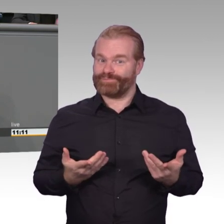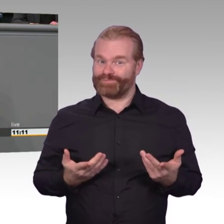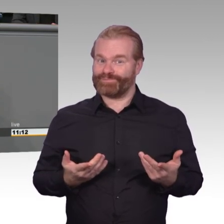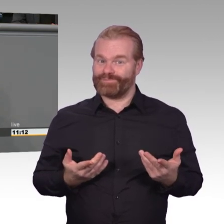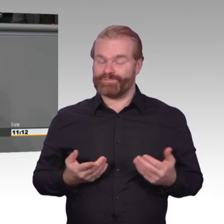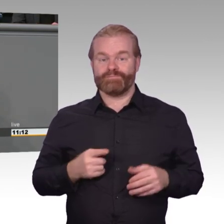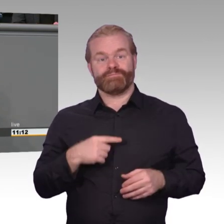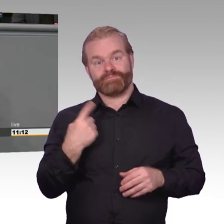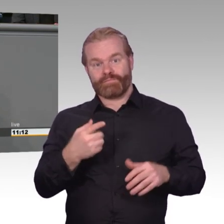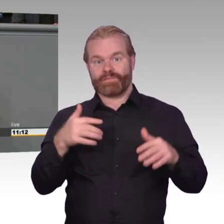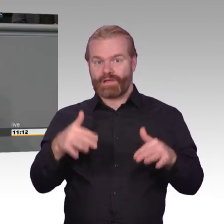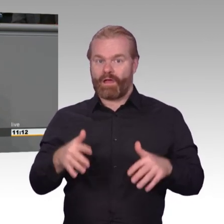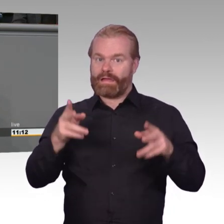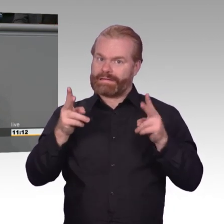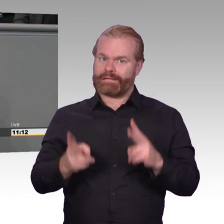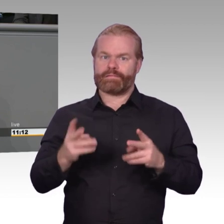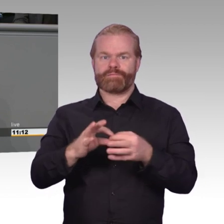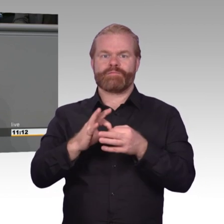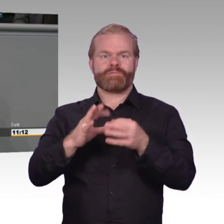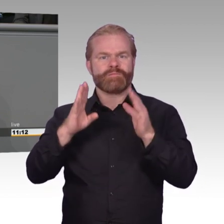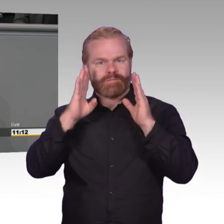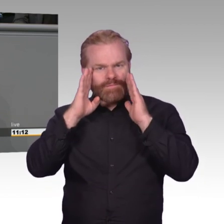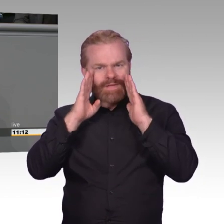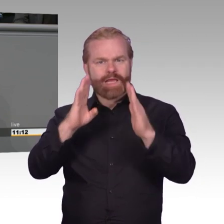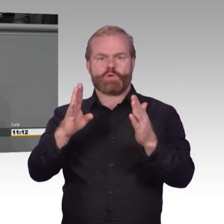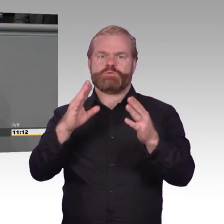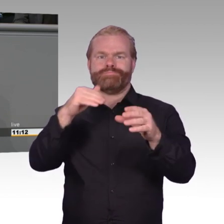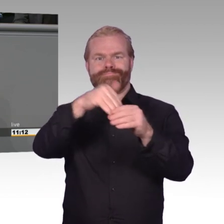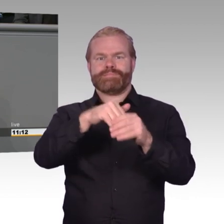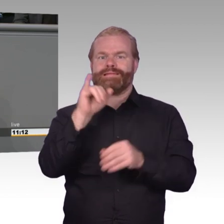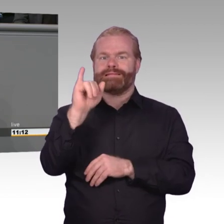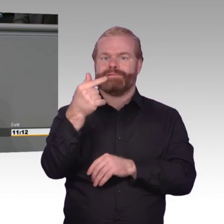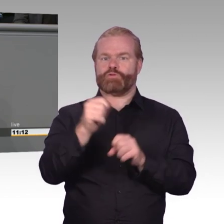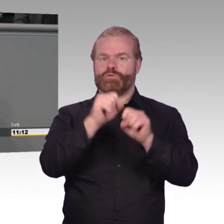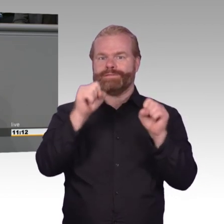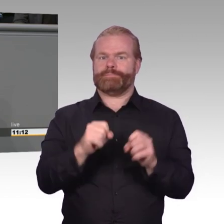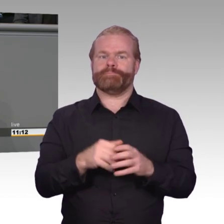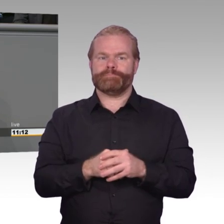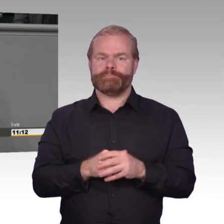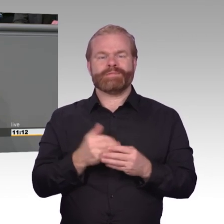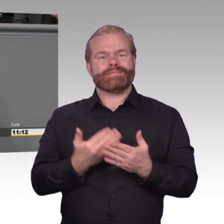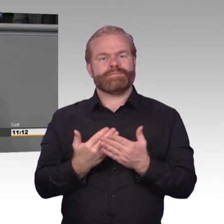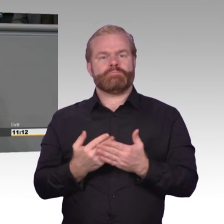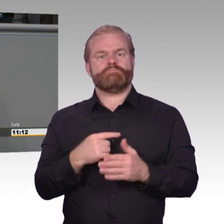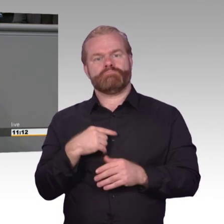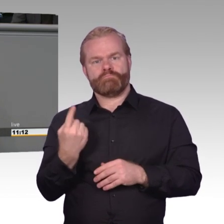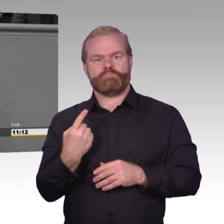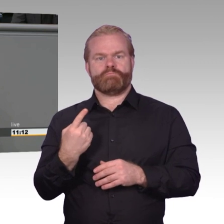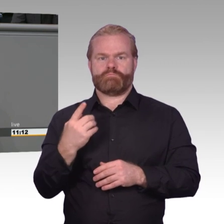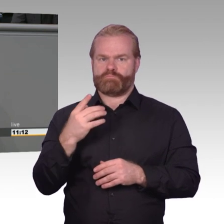ein Recht auf Verschlüsselung und wollen, dass Telekommunikations und Telemedienanbieter ihre Dienste standardmäßig verschlüsselt anbieten. Von mir aus übrigens auch